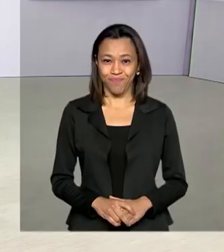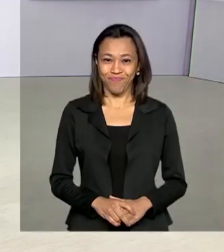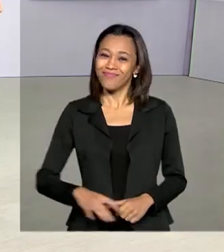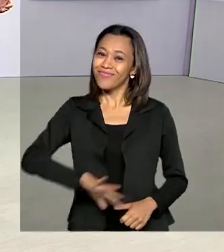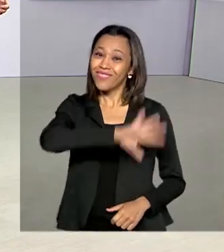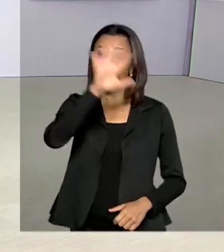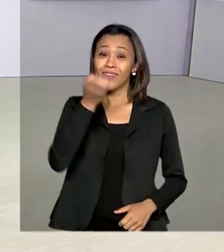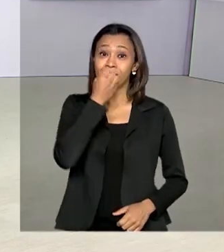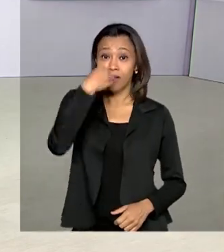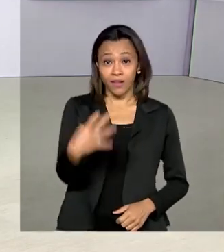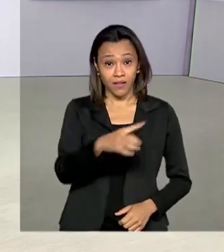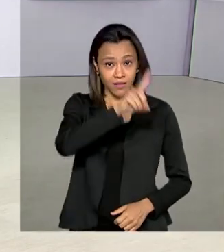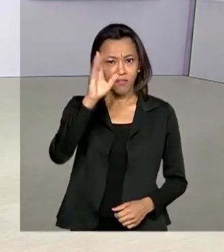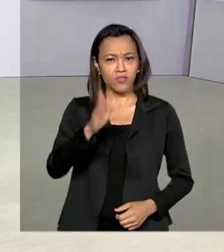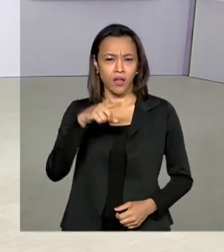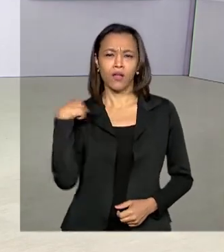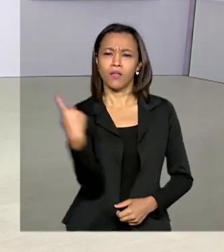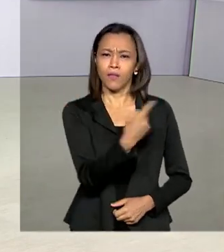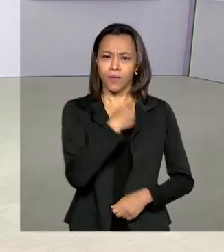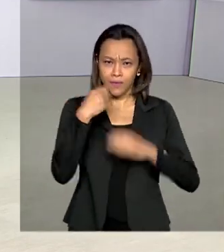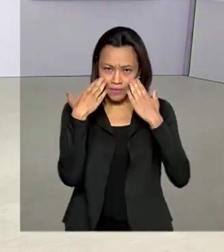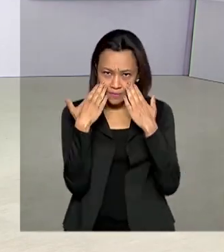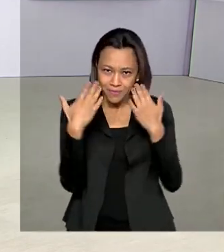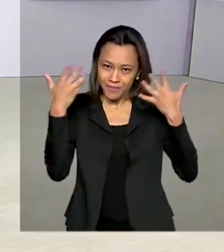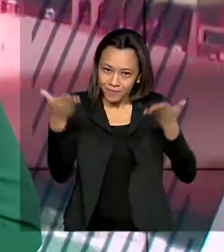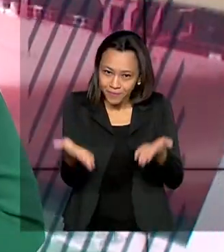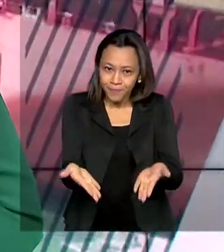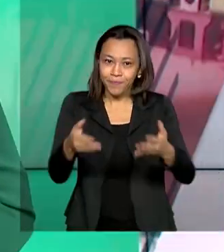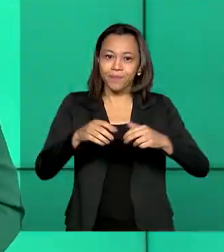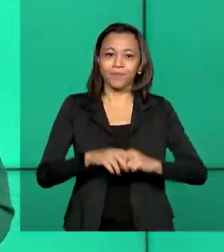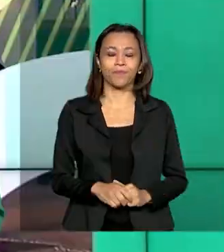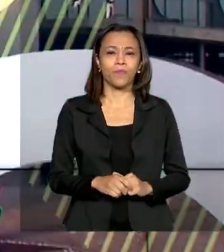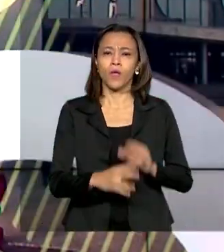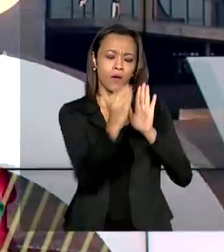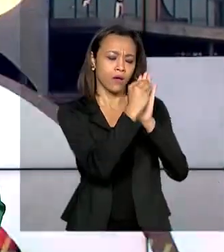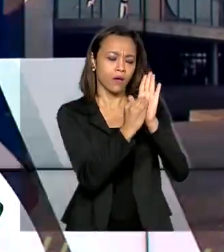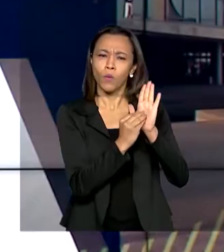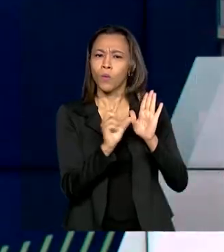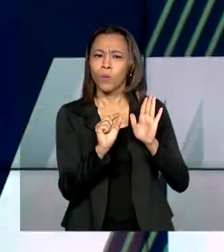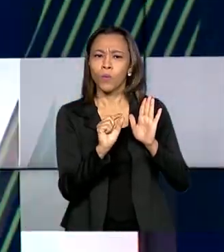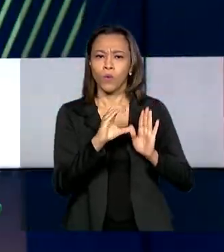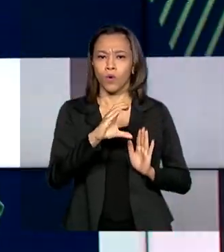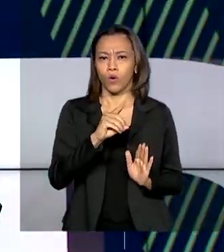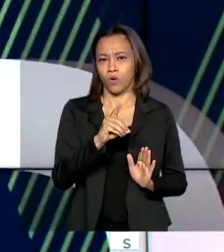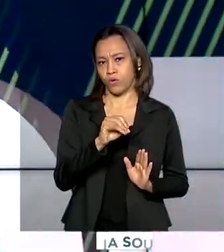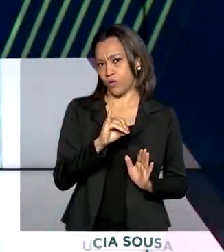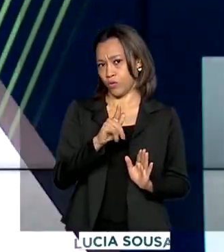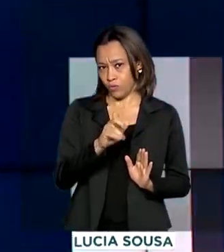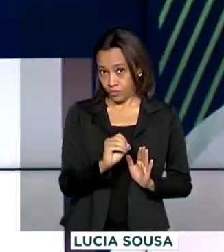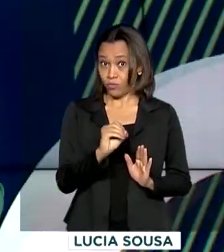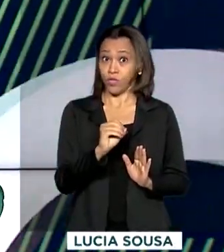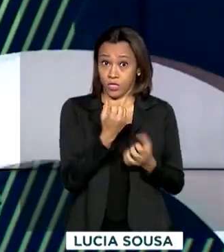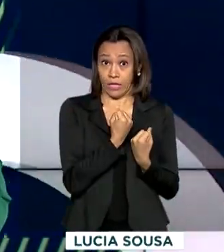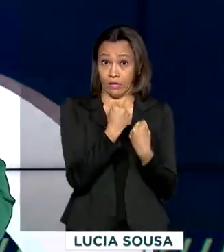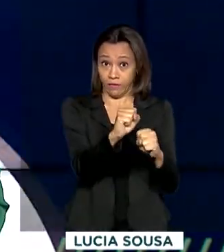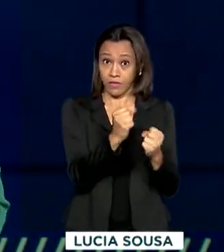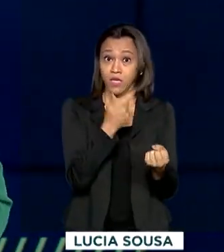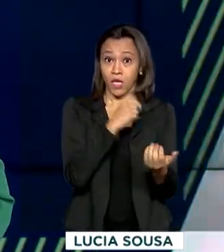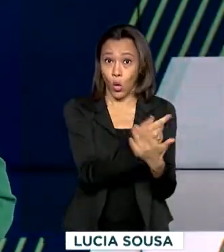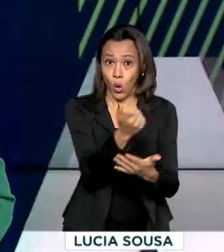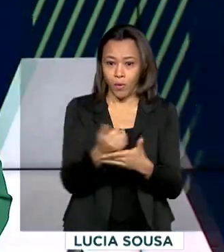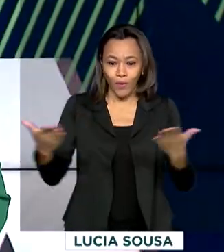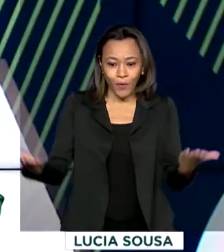Olá, bom dia. Já estamos no ar com o Governo Agora. O Código de Defesa do Consumidor completa hoje 30